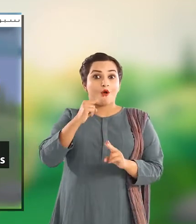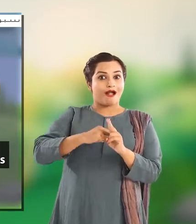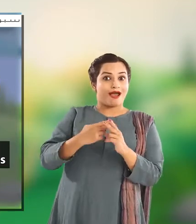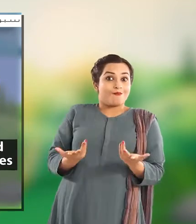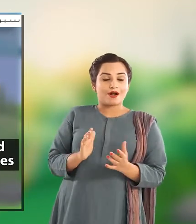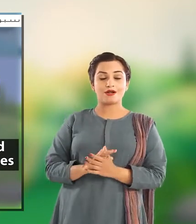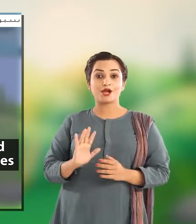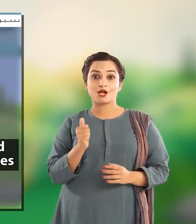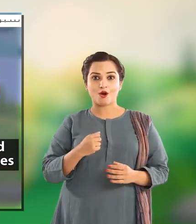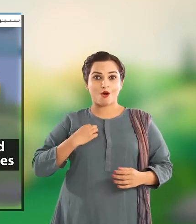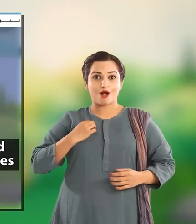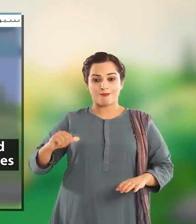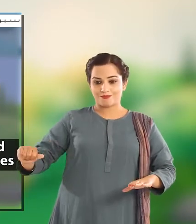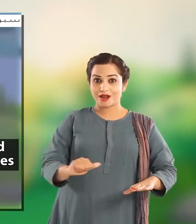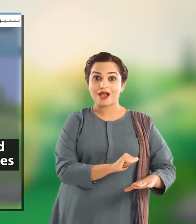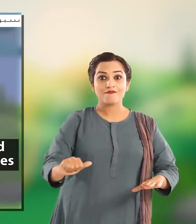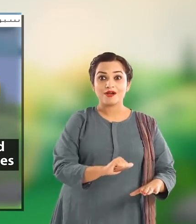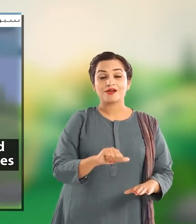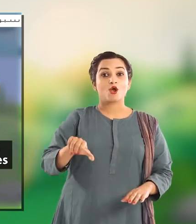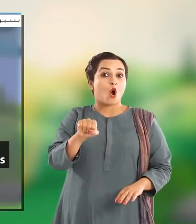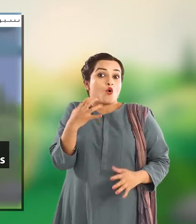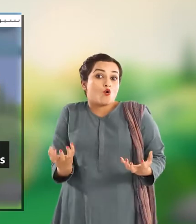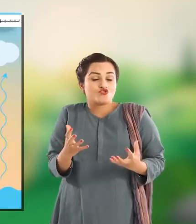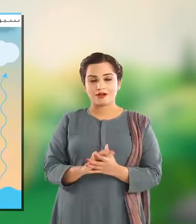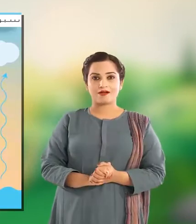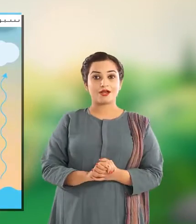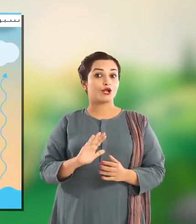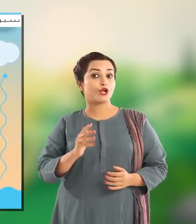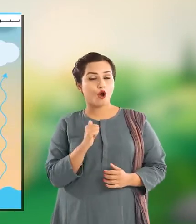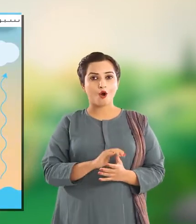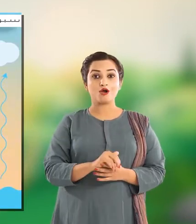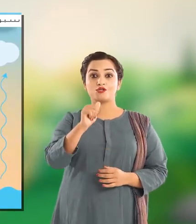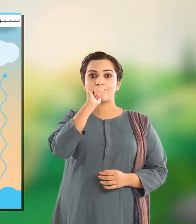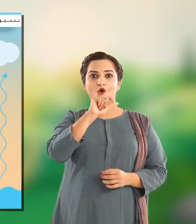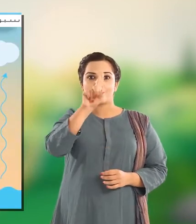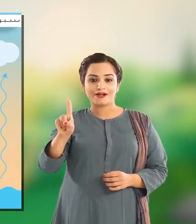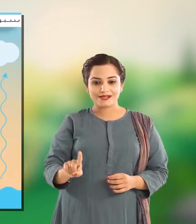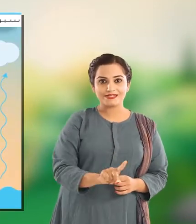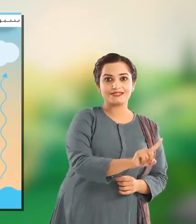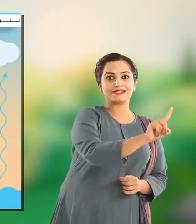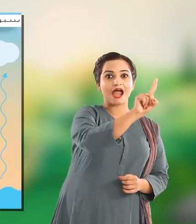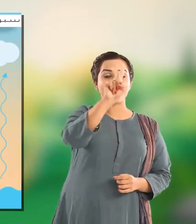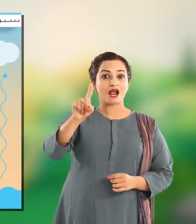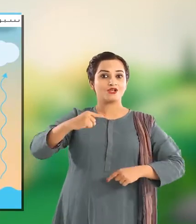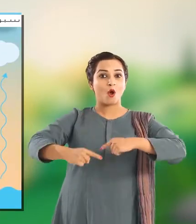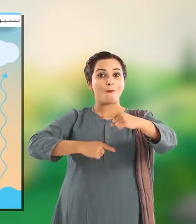for drying and ironing of clothes اور water cycle جیسا آہم پروسیس بھی